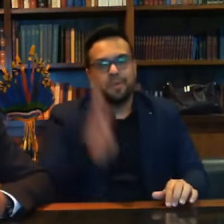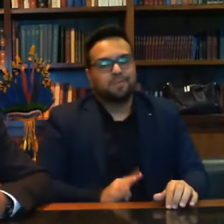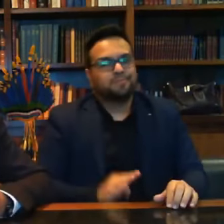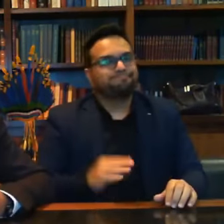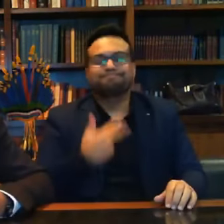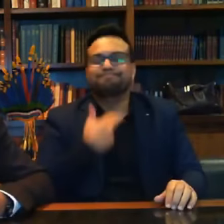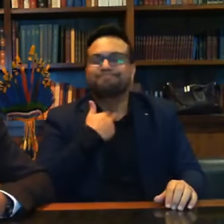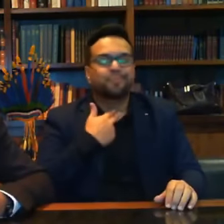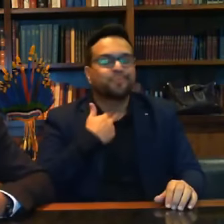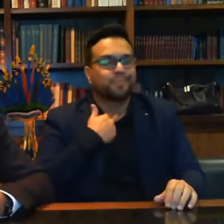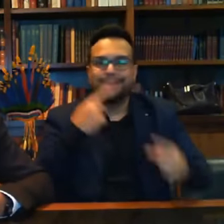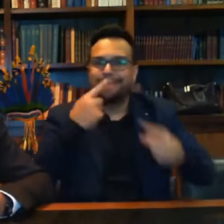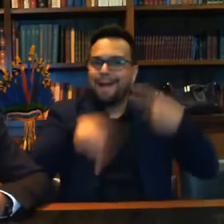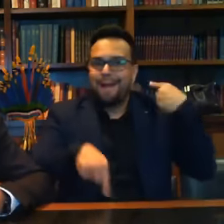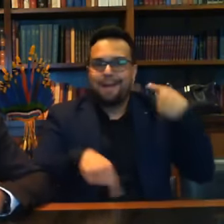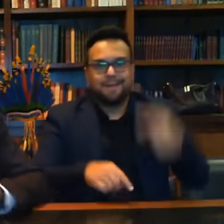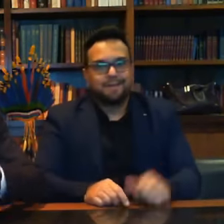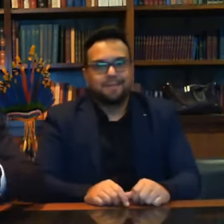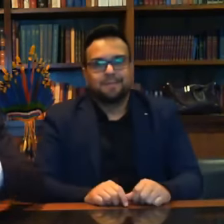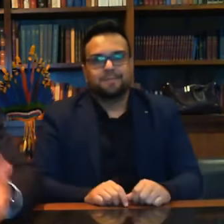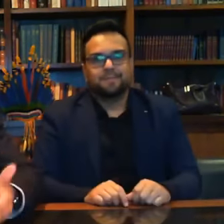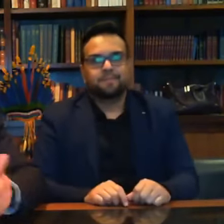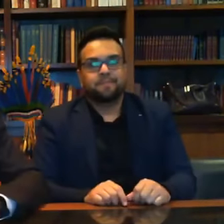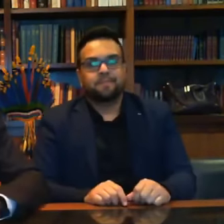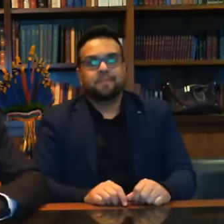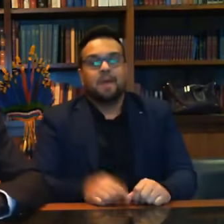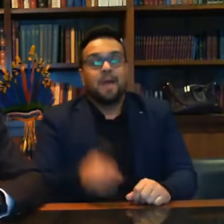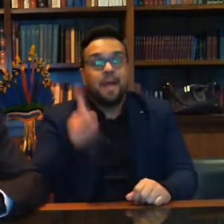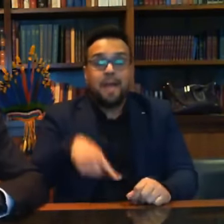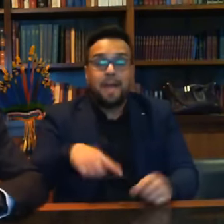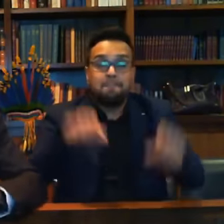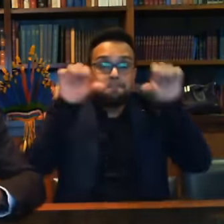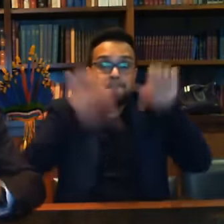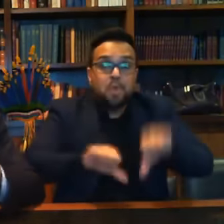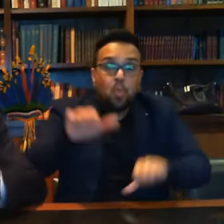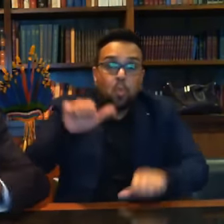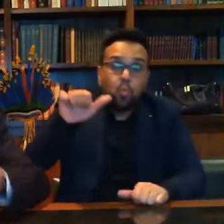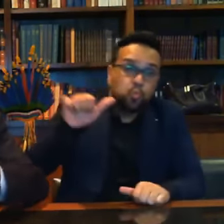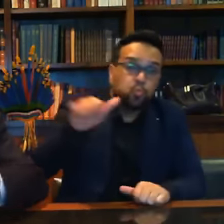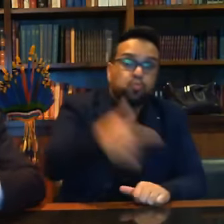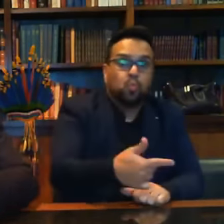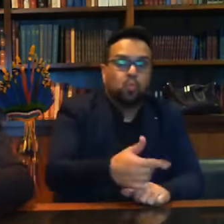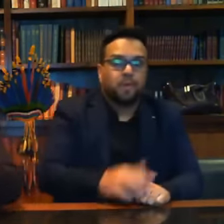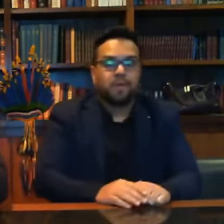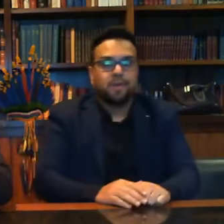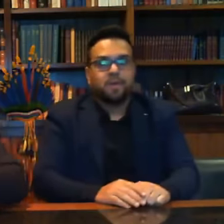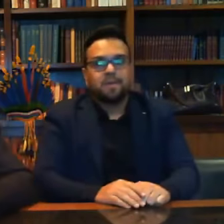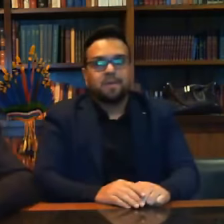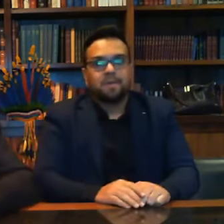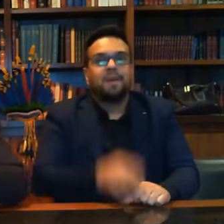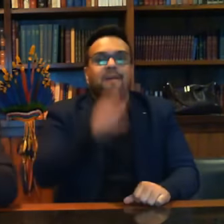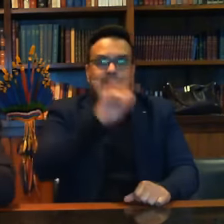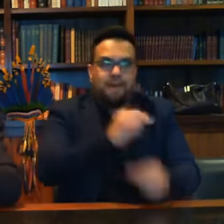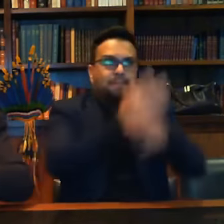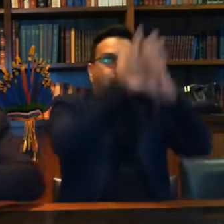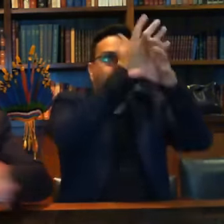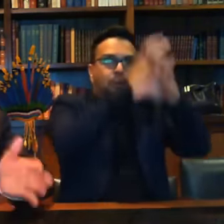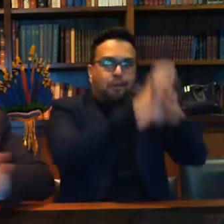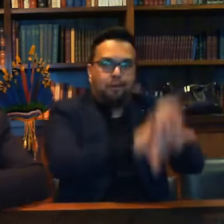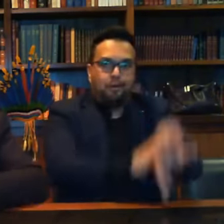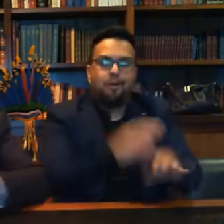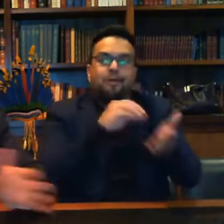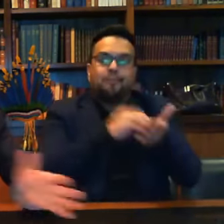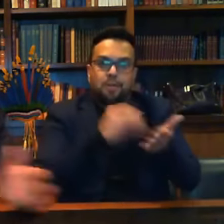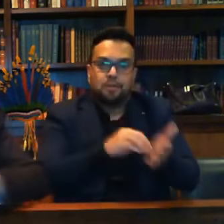certo. Isso leva a uma coisa pior do que a inflação. Leva ao desabastecimento. É só pegar uns